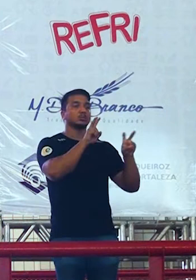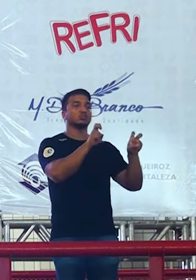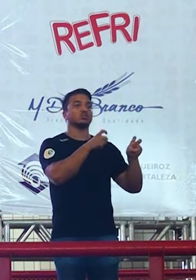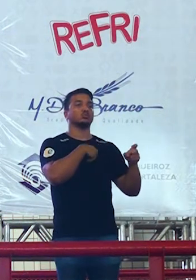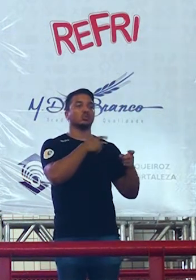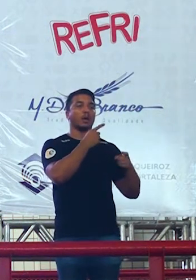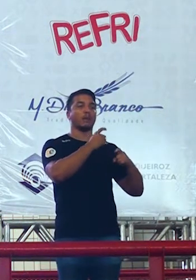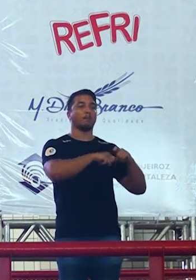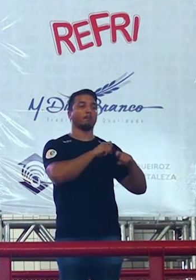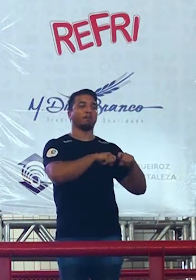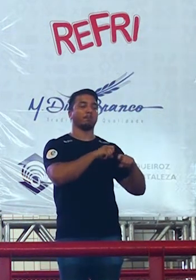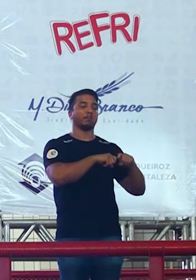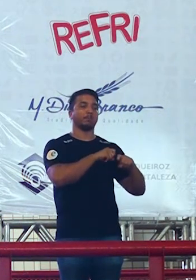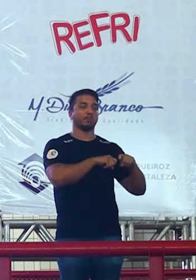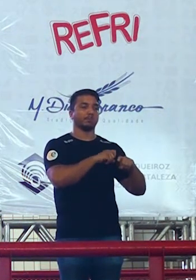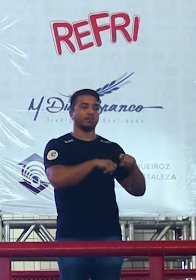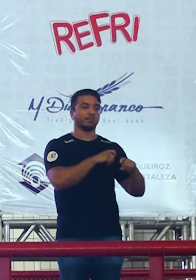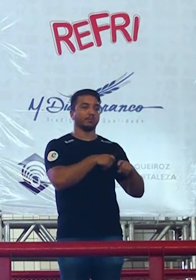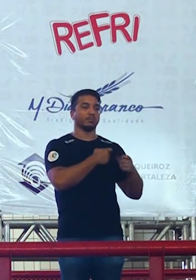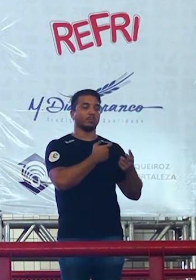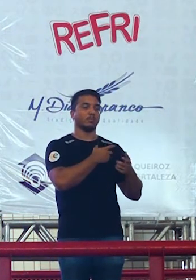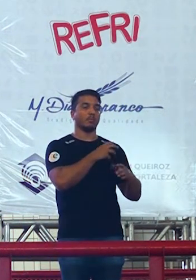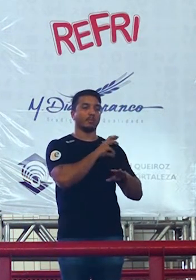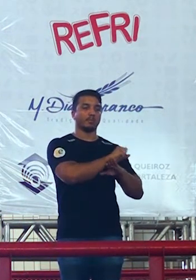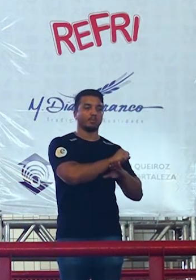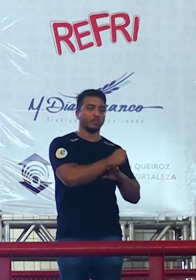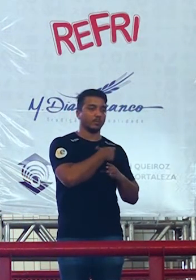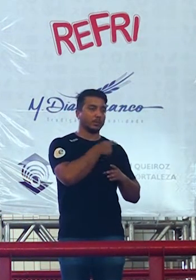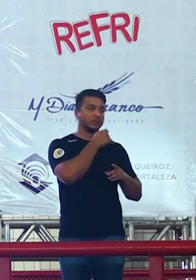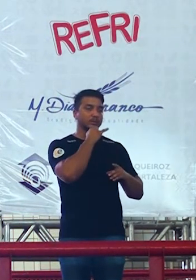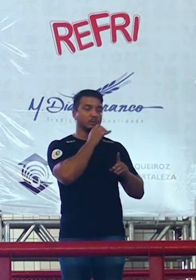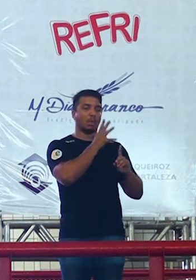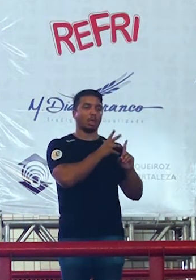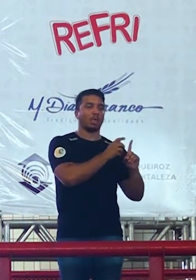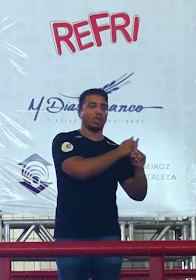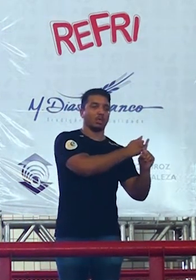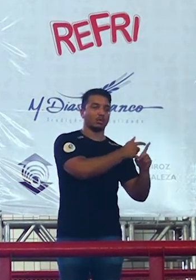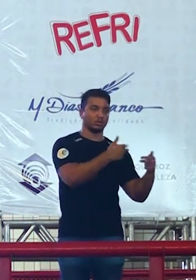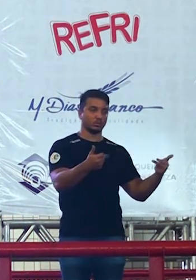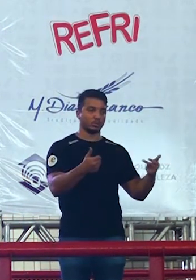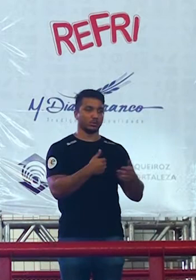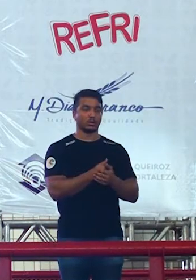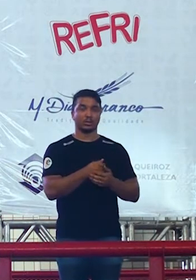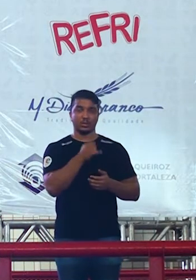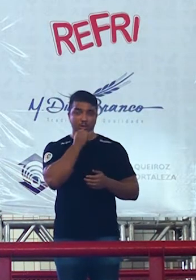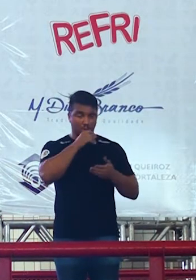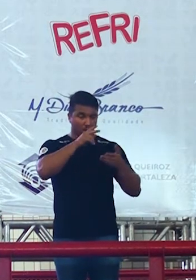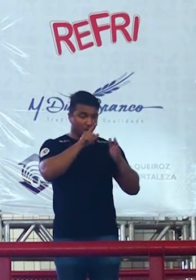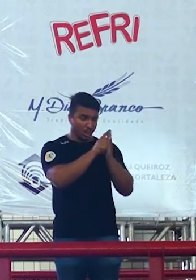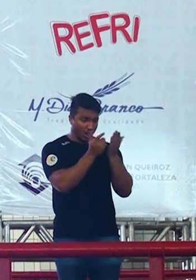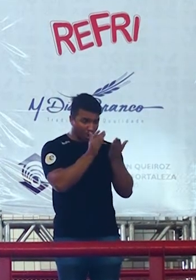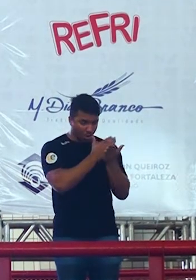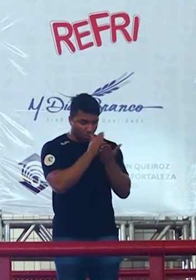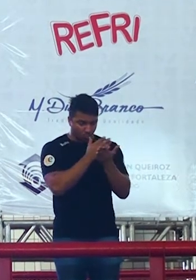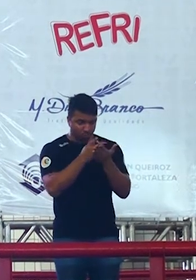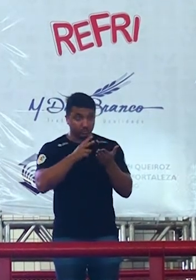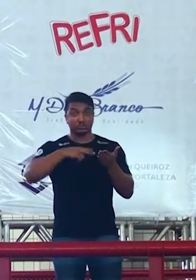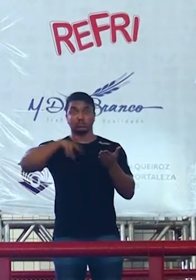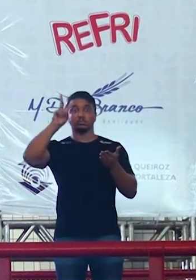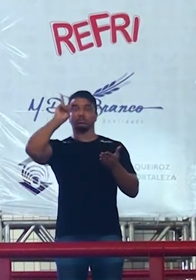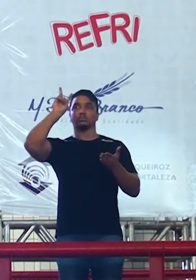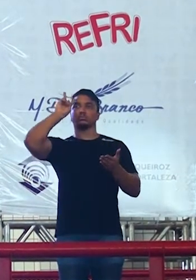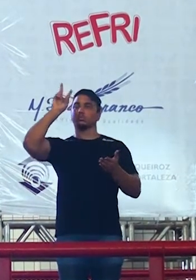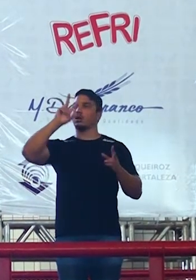sexual uma redação sobre assédio sexual você leu a revista e se lembrou